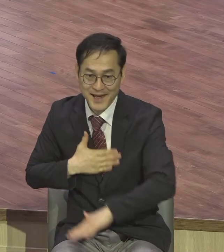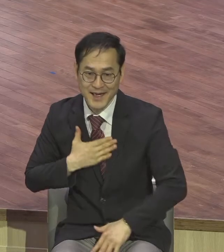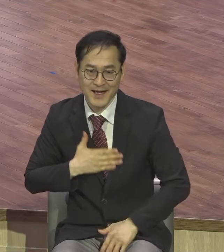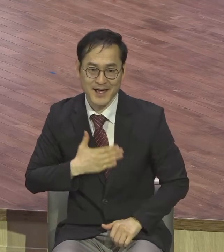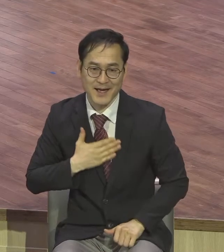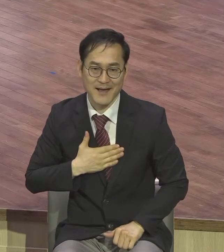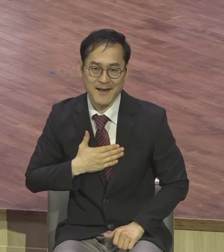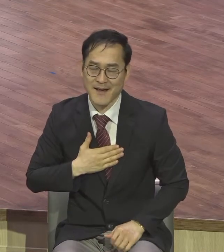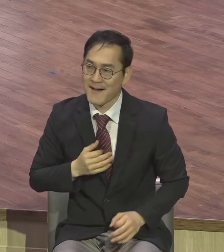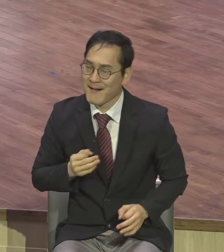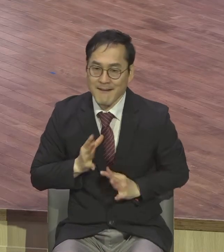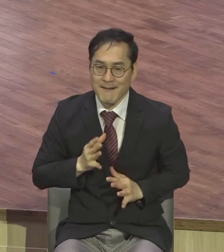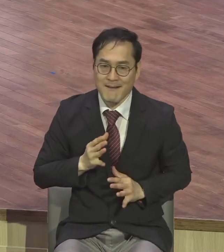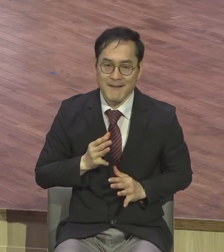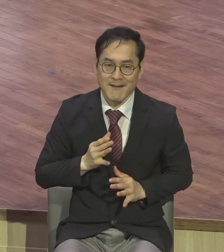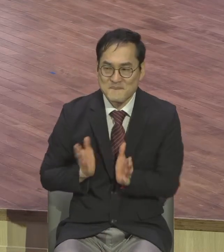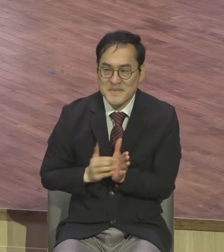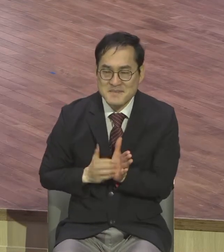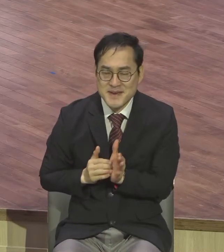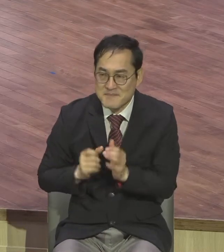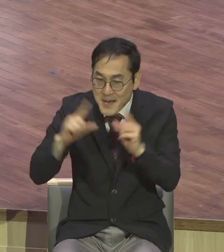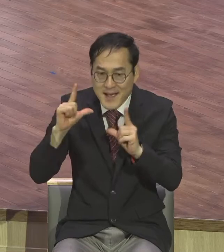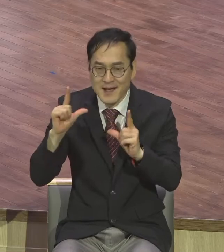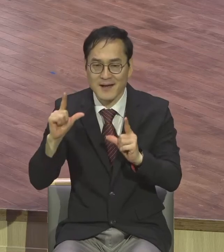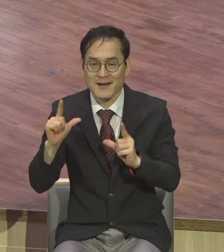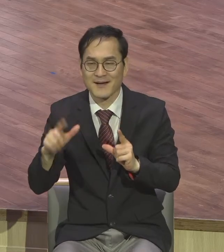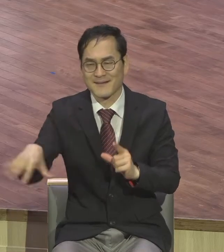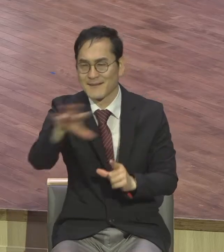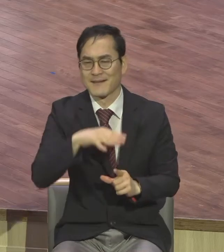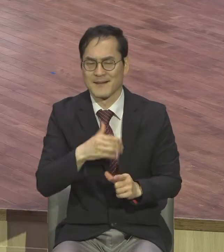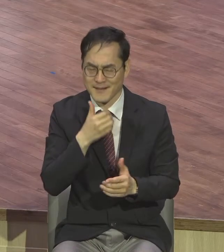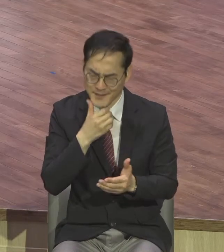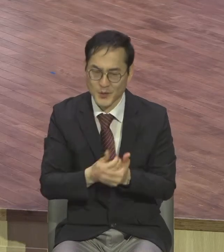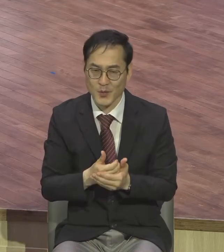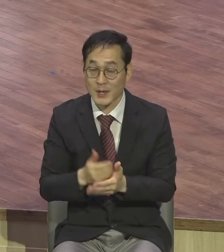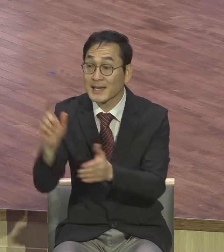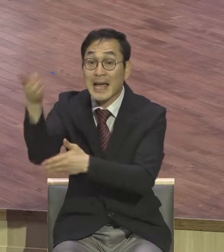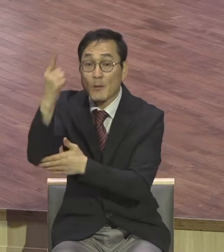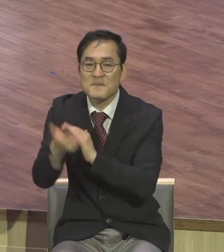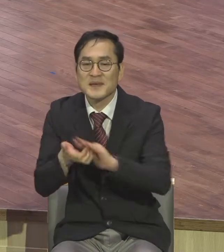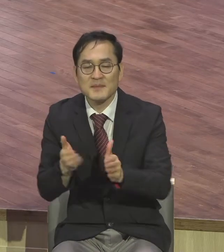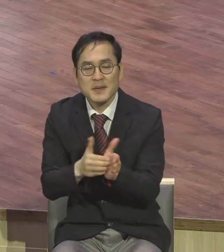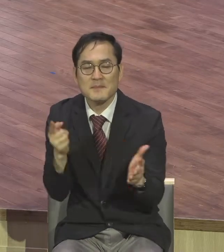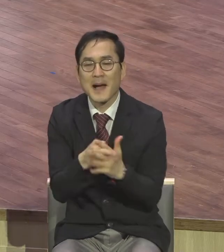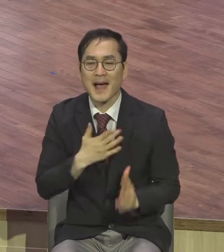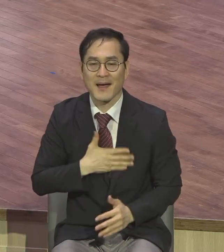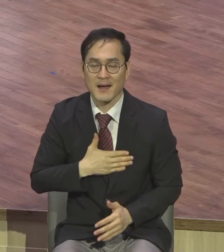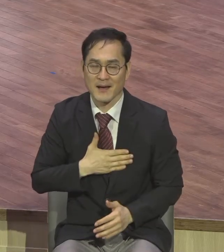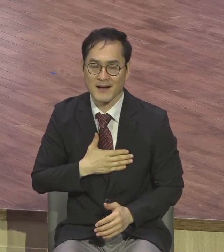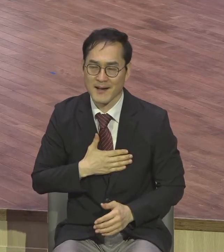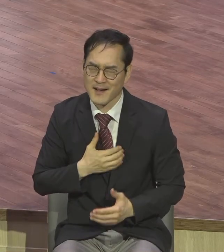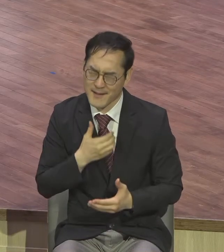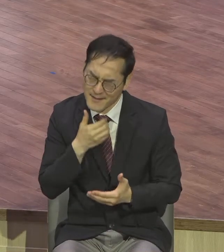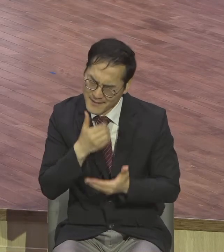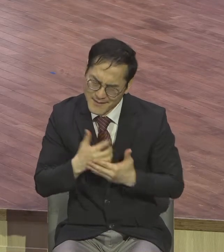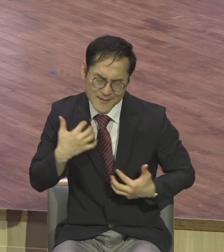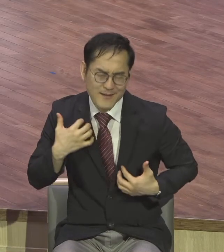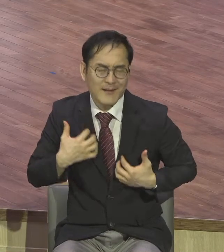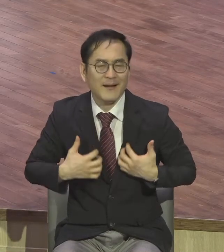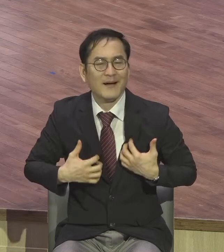그리스도 그래서 감동하는 겁니다 하나님의 성경은 비밀은 아무나 아닌게 아니잖아요 아무에게는 알려주지도